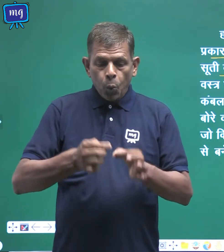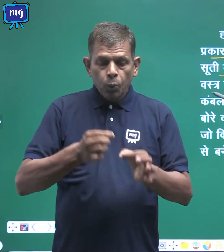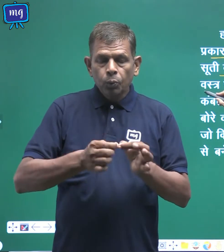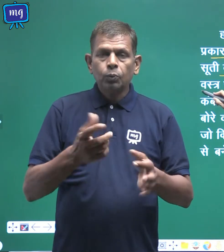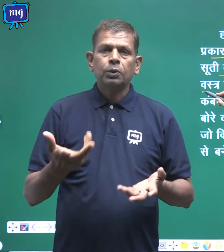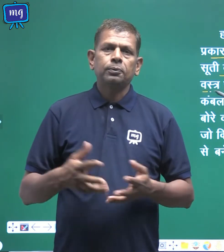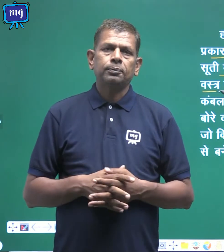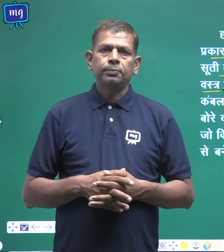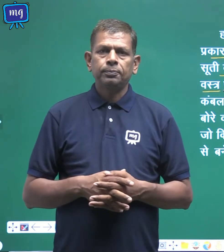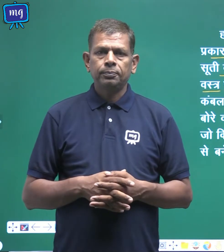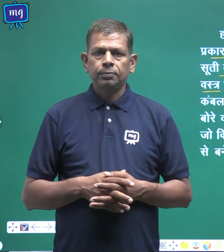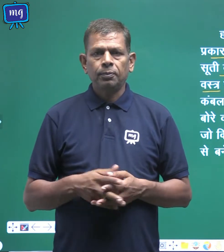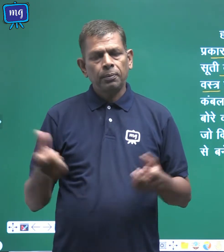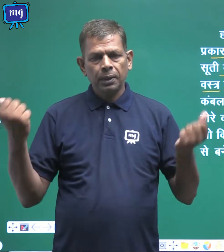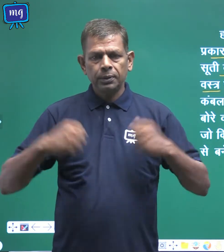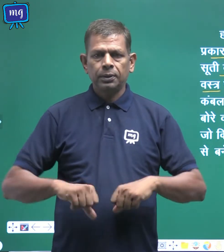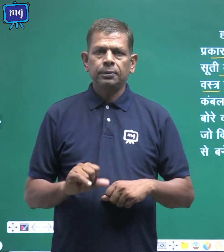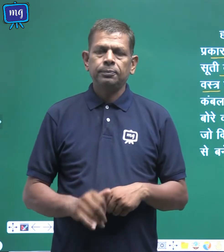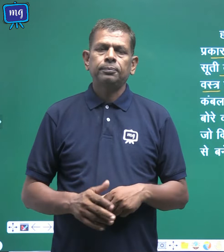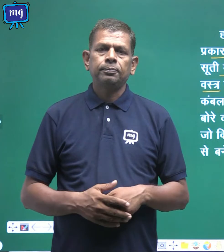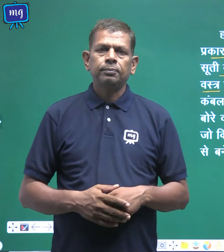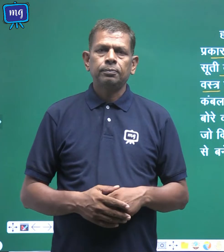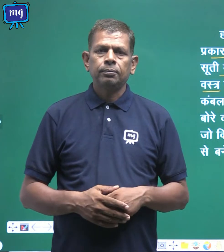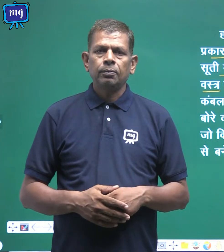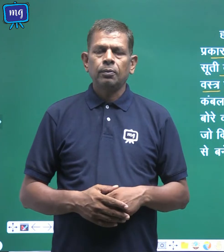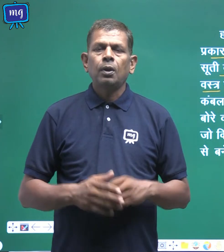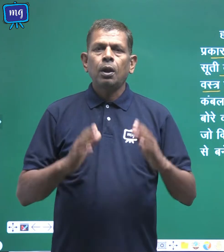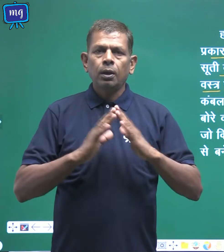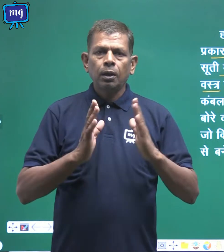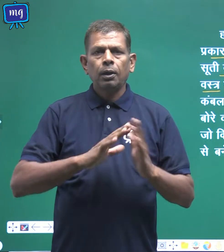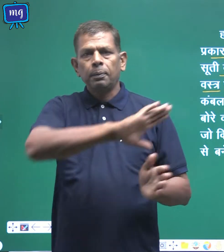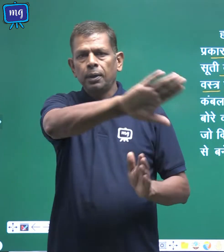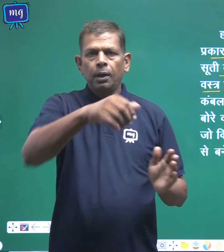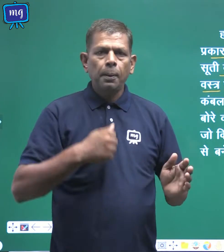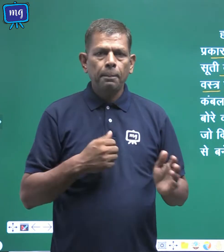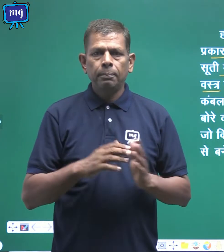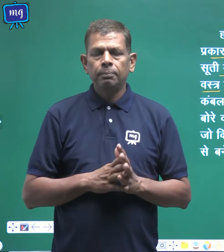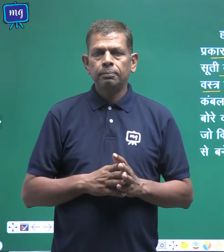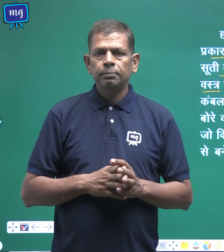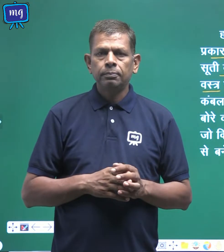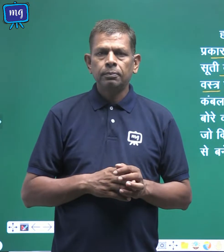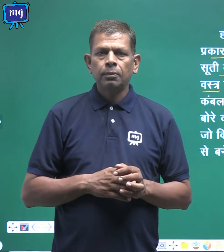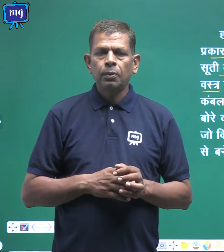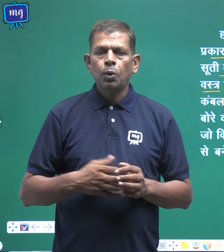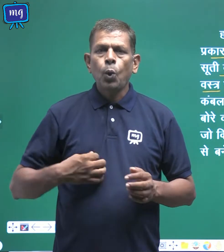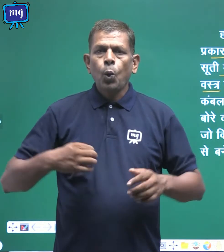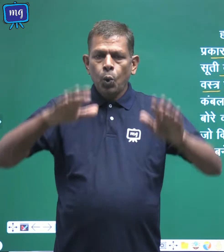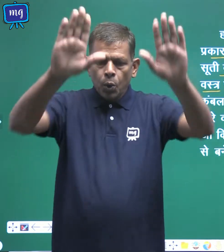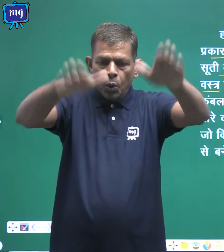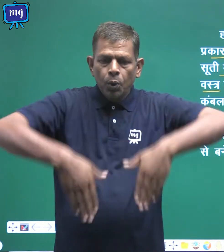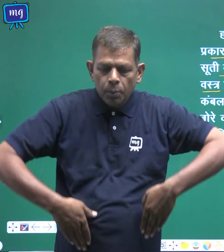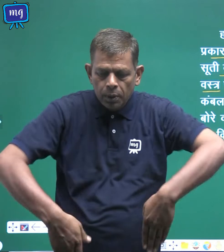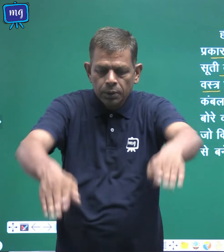पहनते हैं घर में हम बच्चीट,